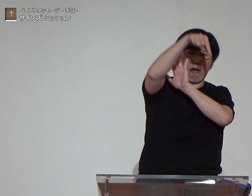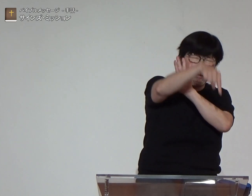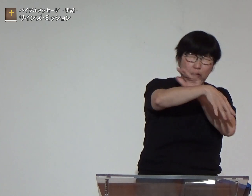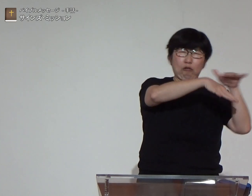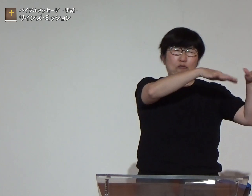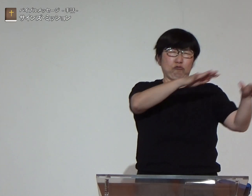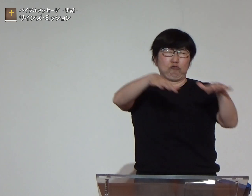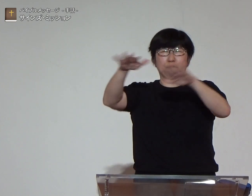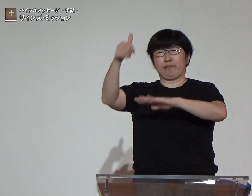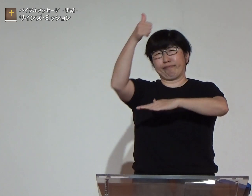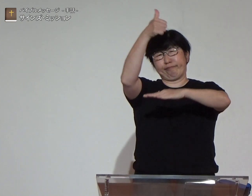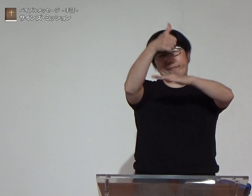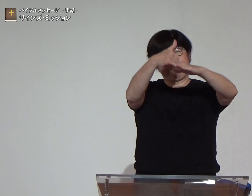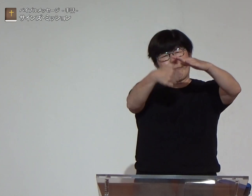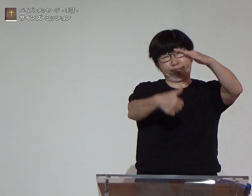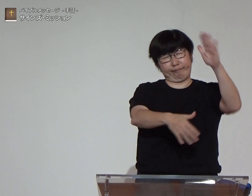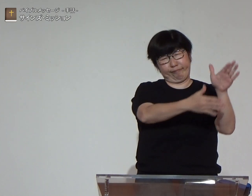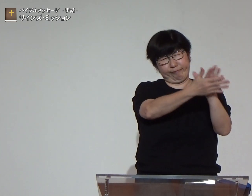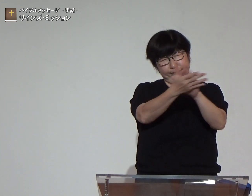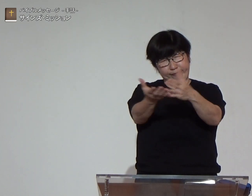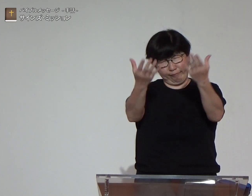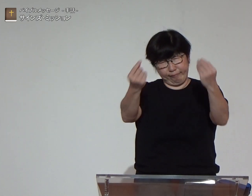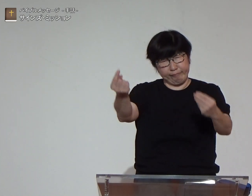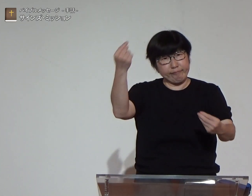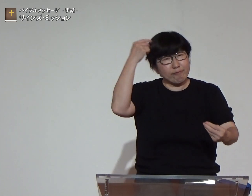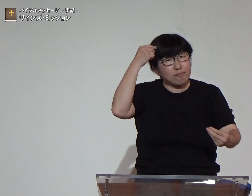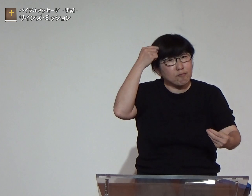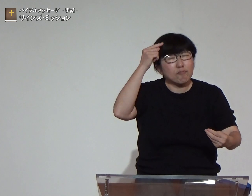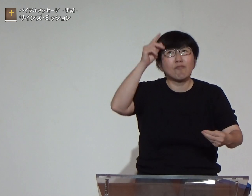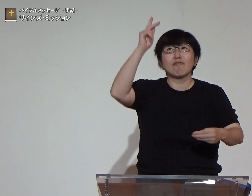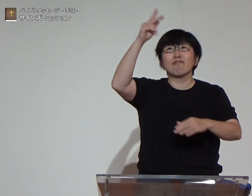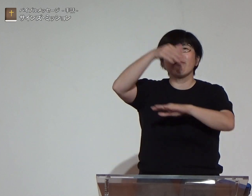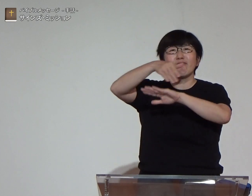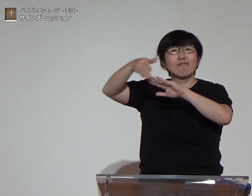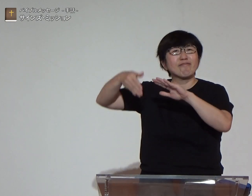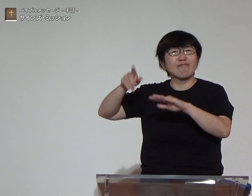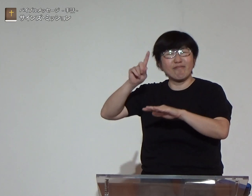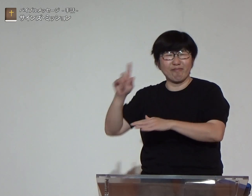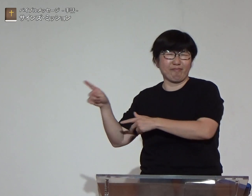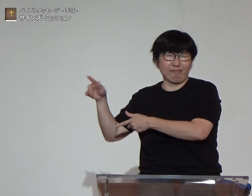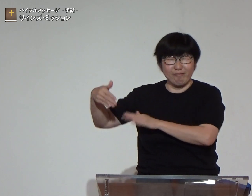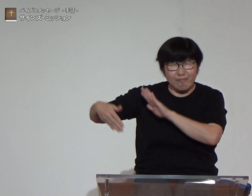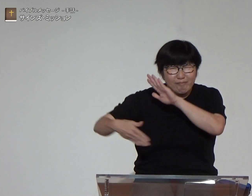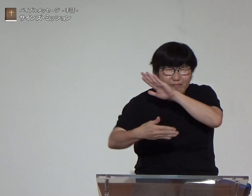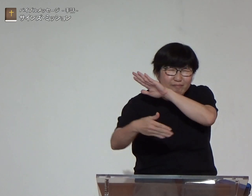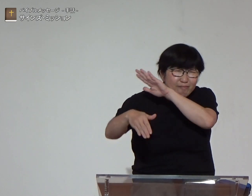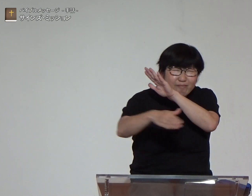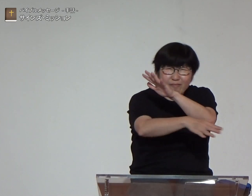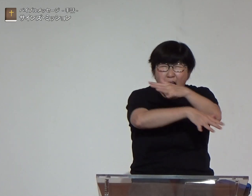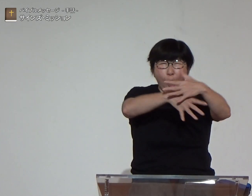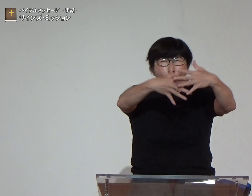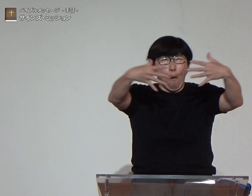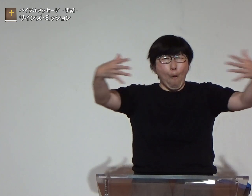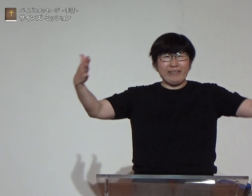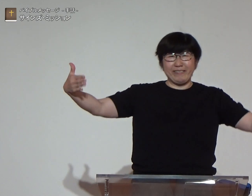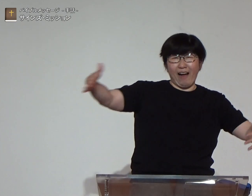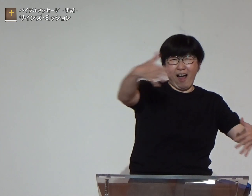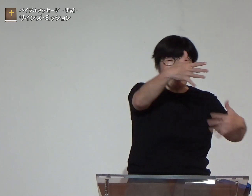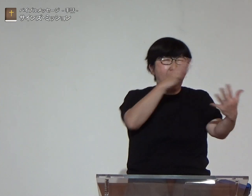ヨナは海に投げ込まれてしまいますそのまま海に飲まれて終わりかと思ったら神様のご計